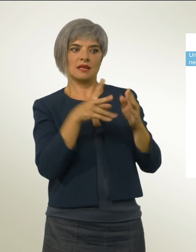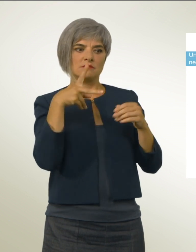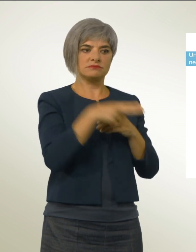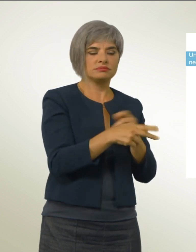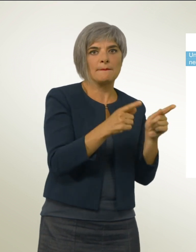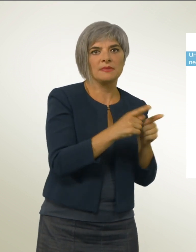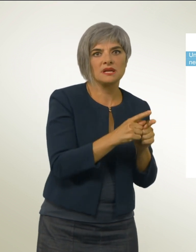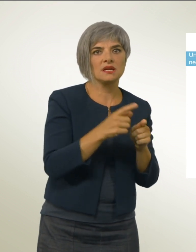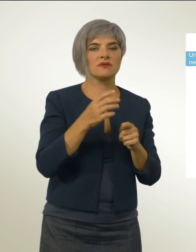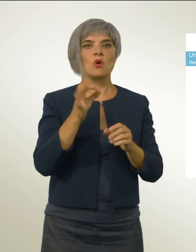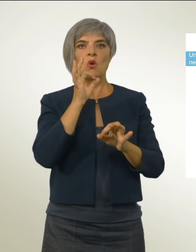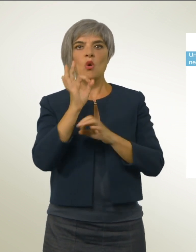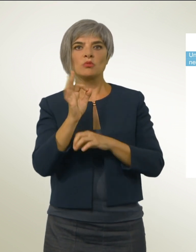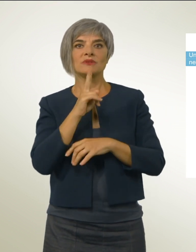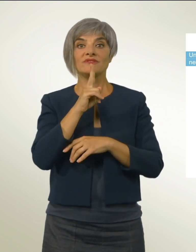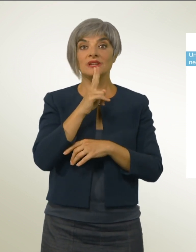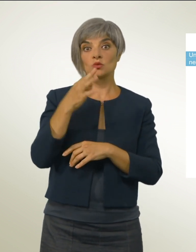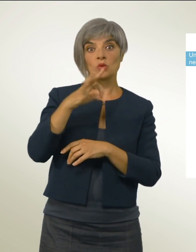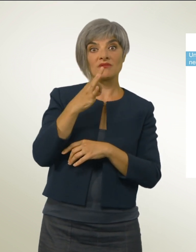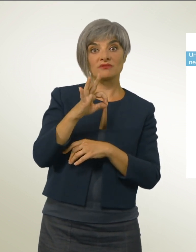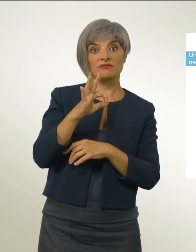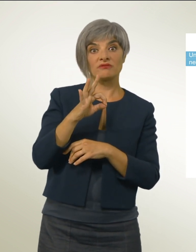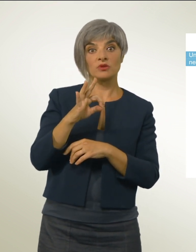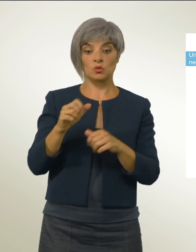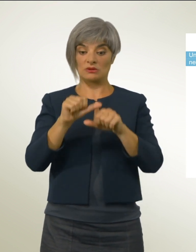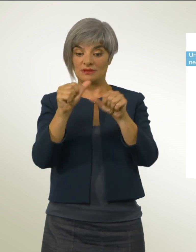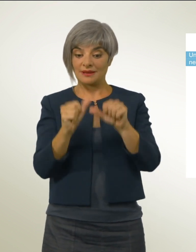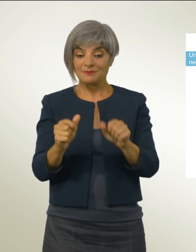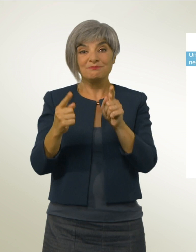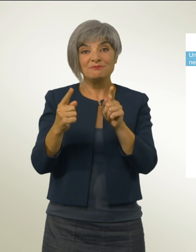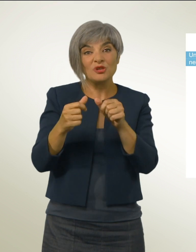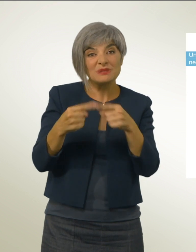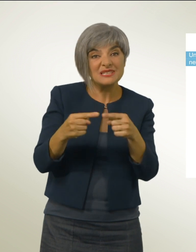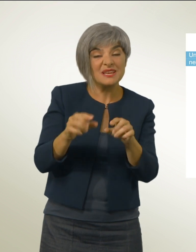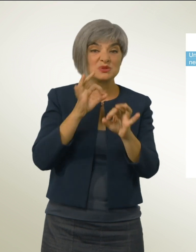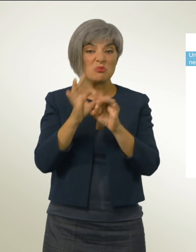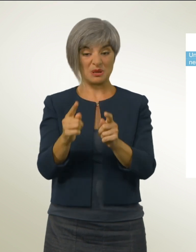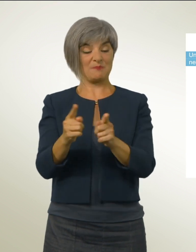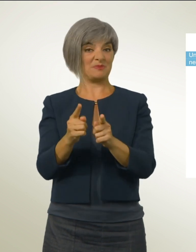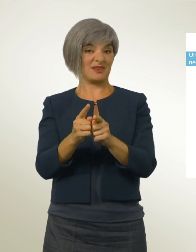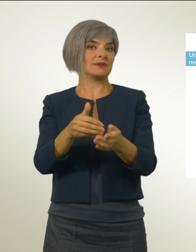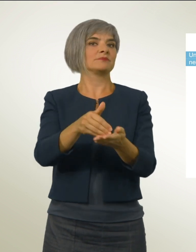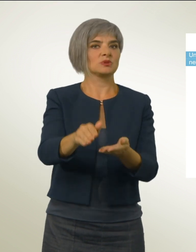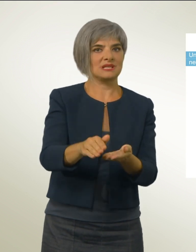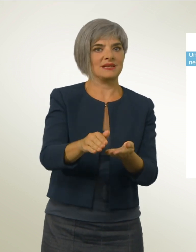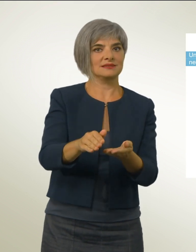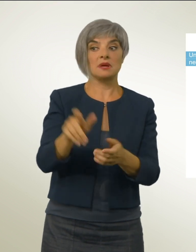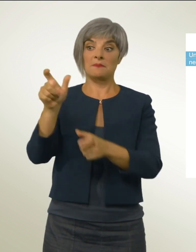ortofrutticoli, troppo piccoli o non conformi, vengono scartati. Chi evita lo spreco alimentare risparmia al posto giusto.